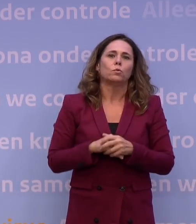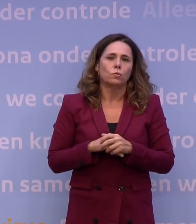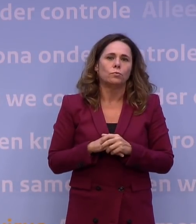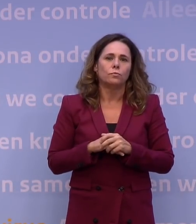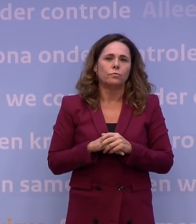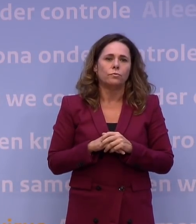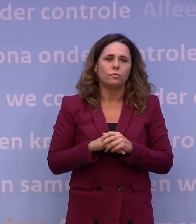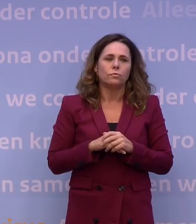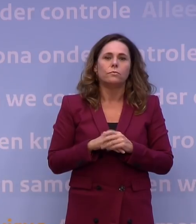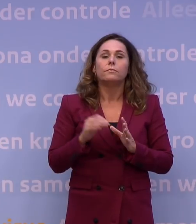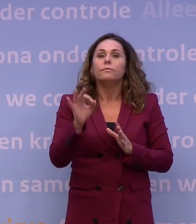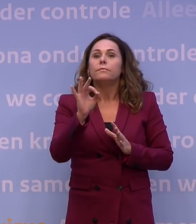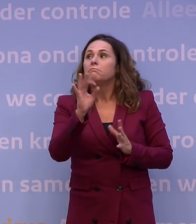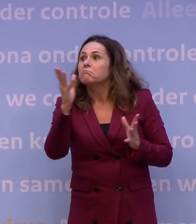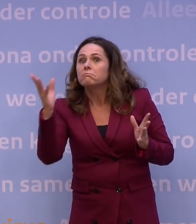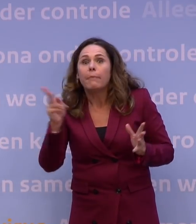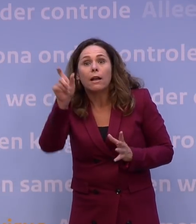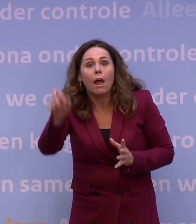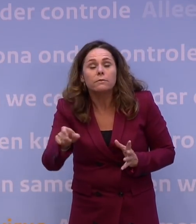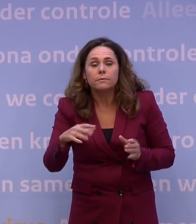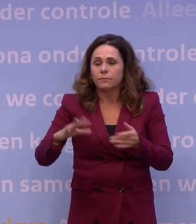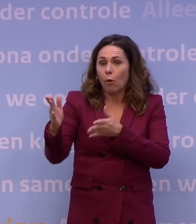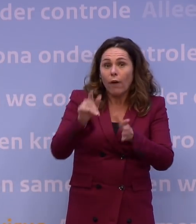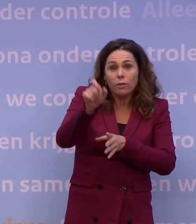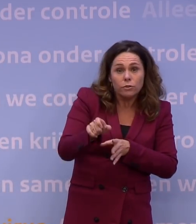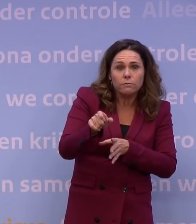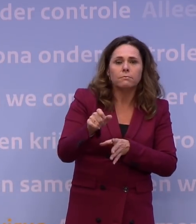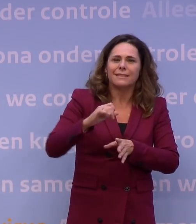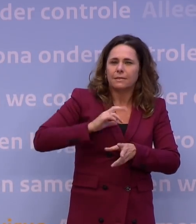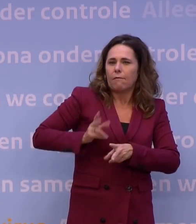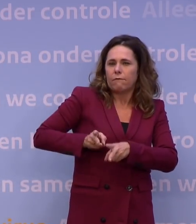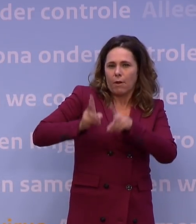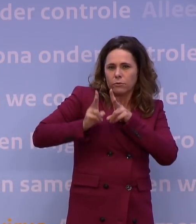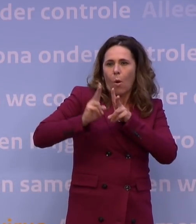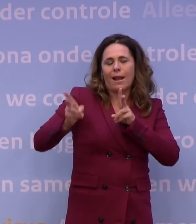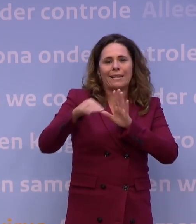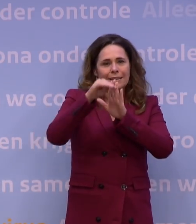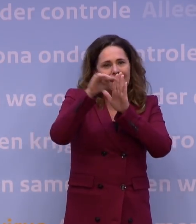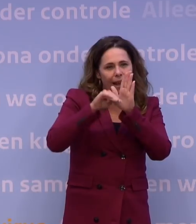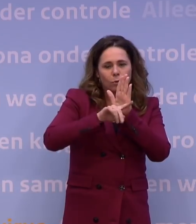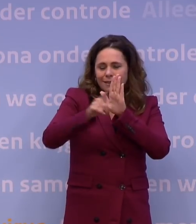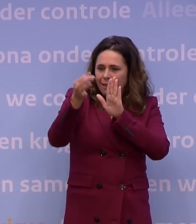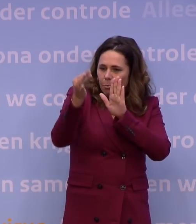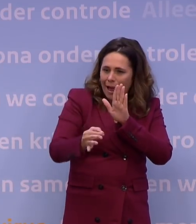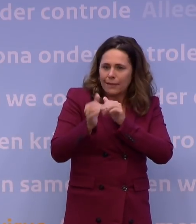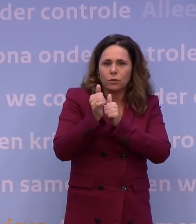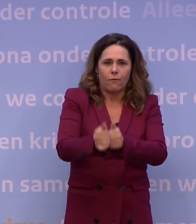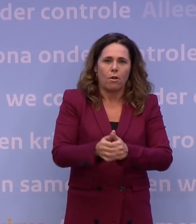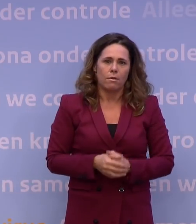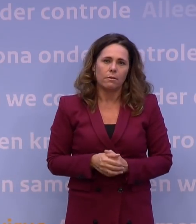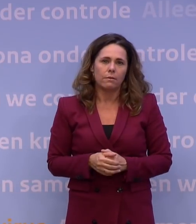Als je ergens klant bent of gast, dan heb je ook de verantwoordelijkheid om de regels die ter plekke gelden na te leven.